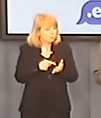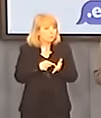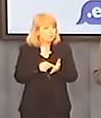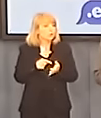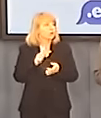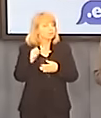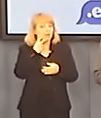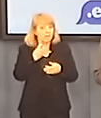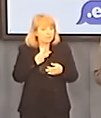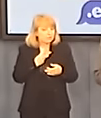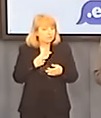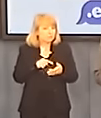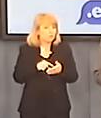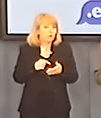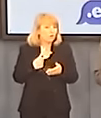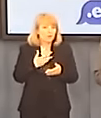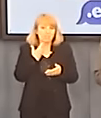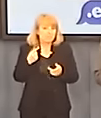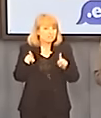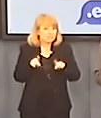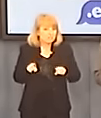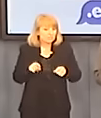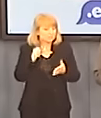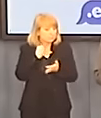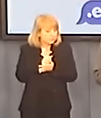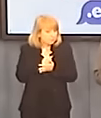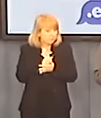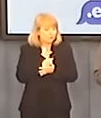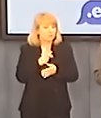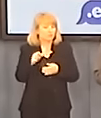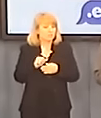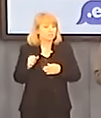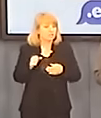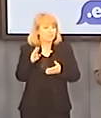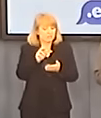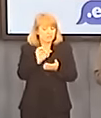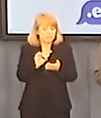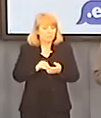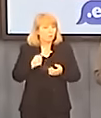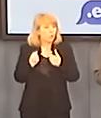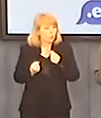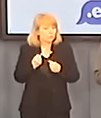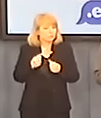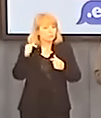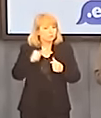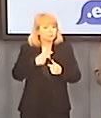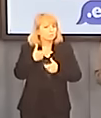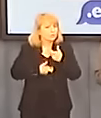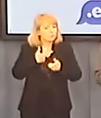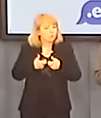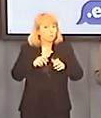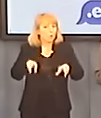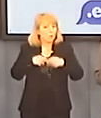prosumencką, to niezależnie od uwarunkowań prawnych, które rodzą się w kompletnych bólach, ja zastanowiłbym się przede wszystkim nad rozwiązaniem całego